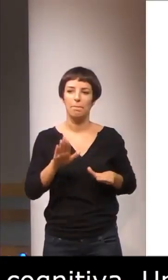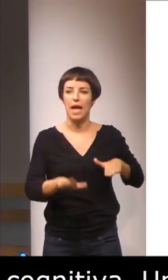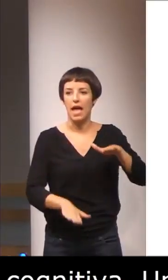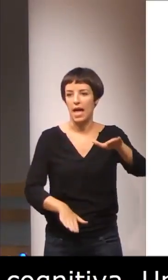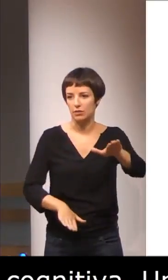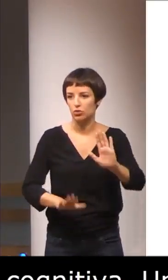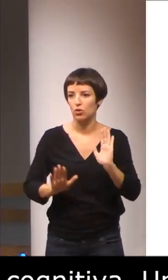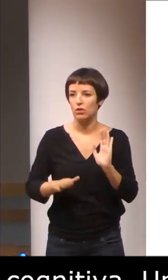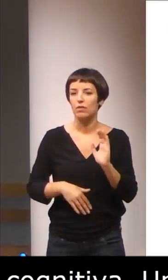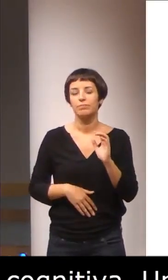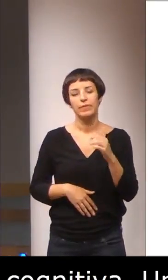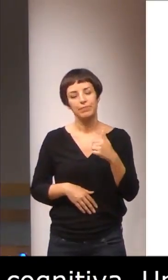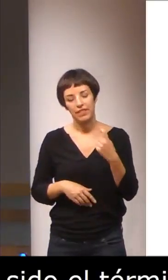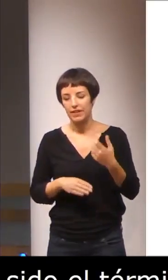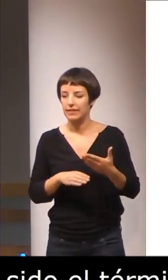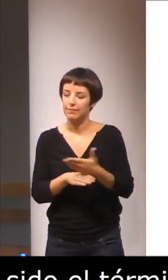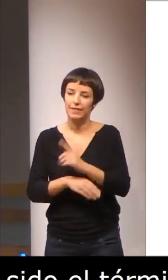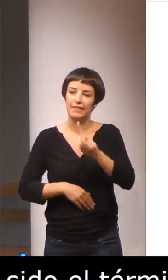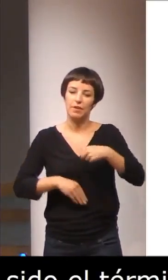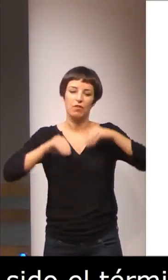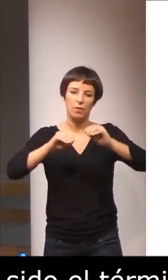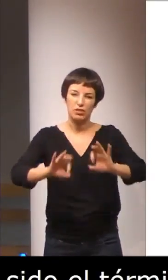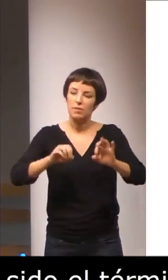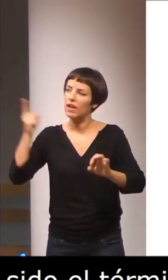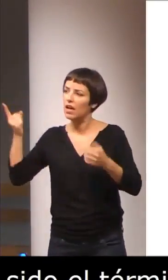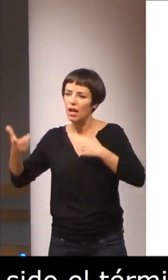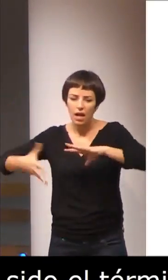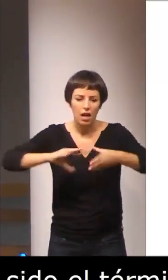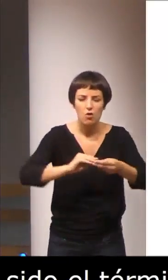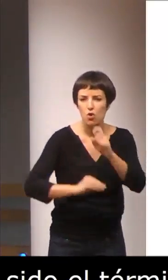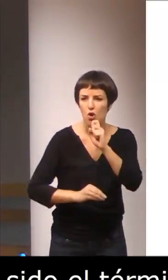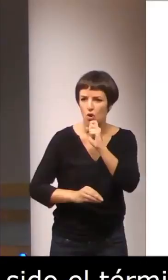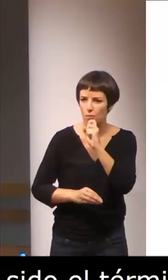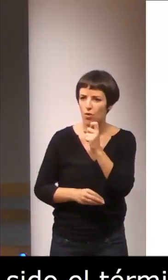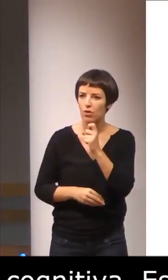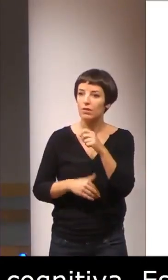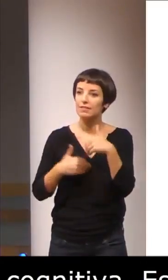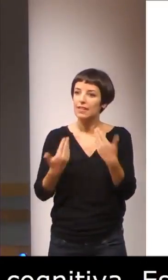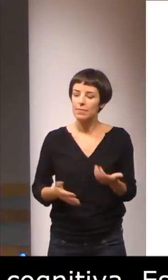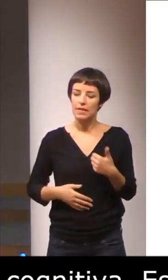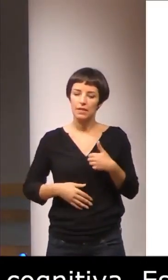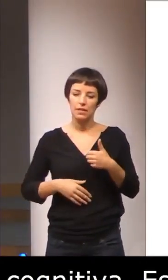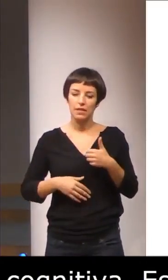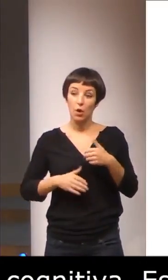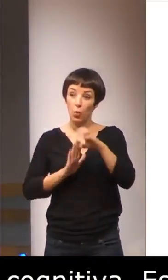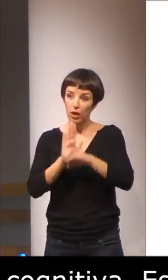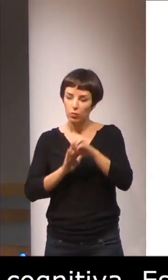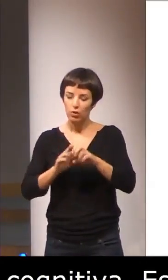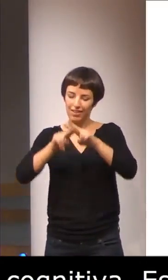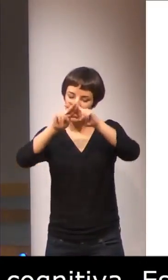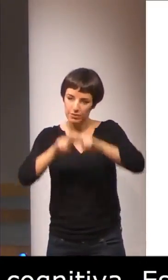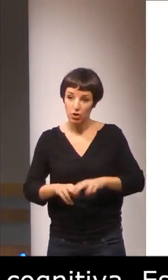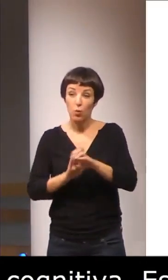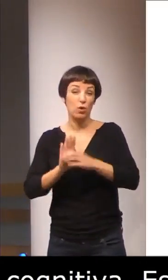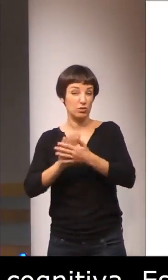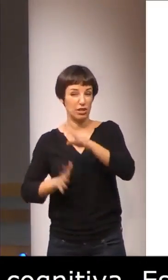una formación específica sobre la aplicación de este recurso, una revisión y adaptación también del currículum de lengua